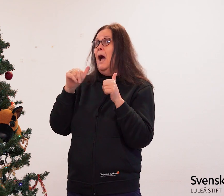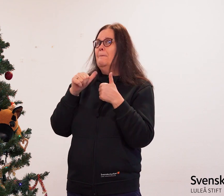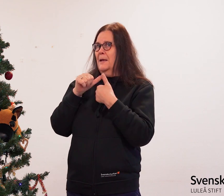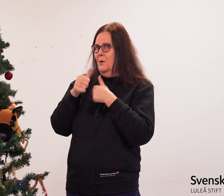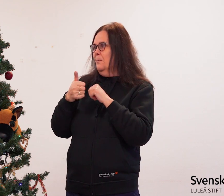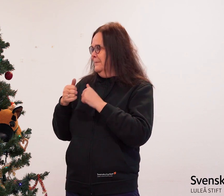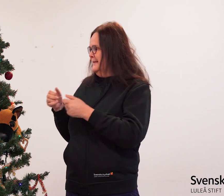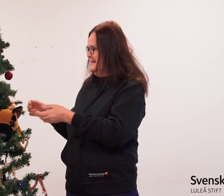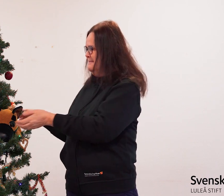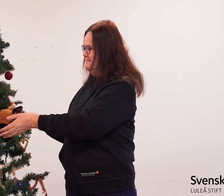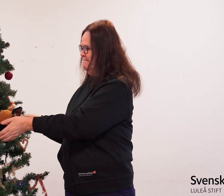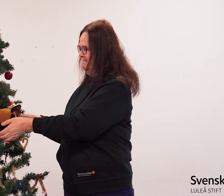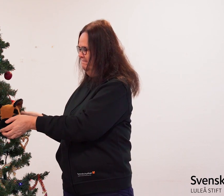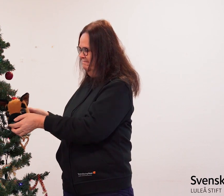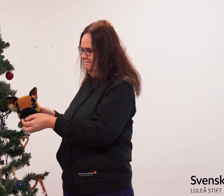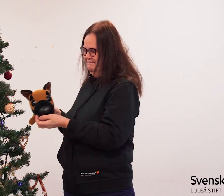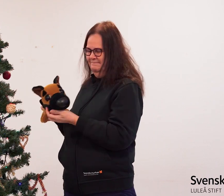Men jag hade ju min kompis.